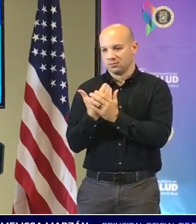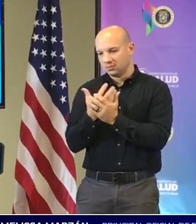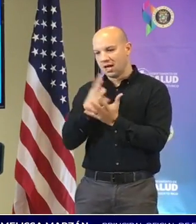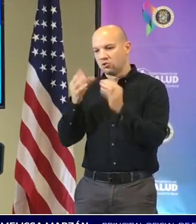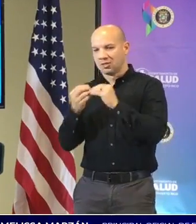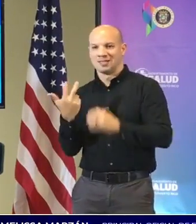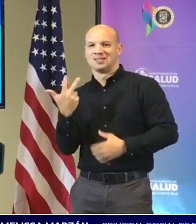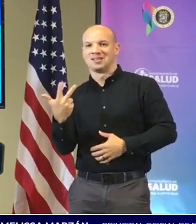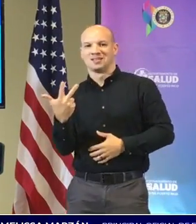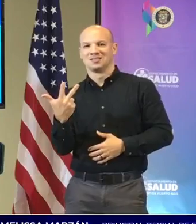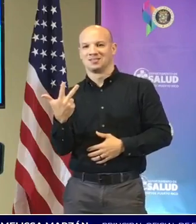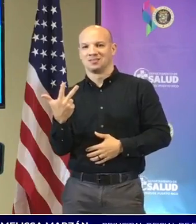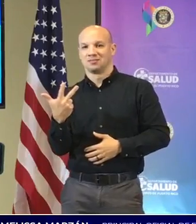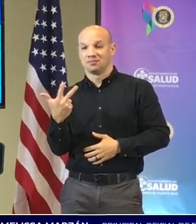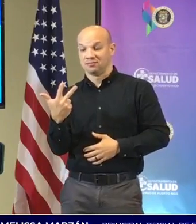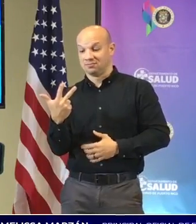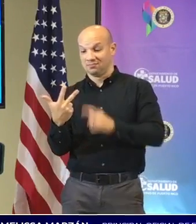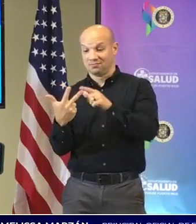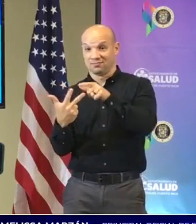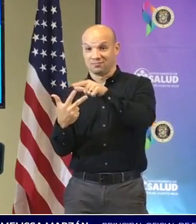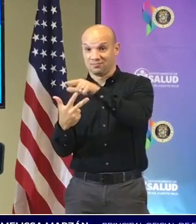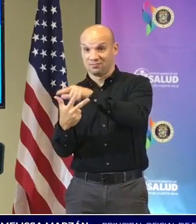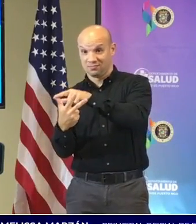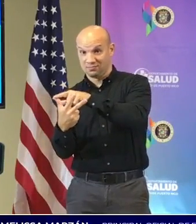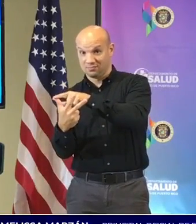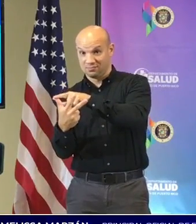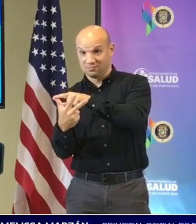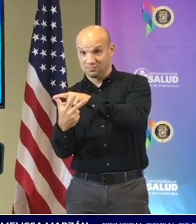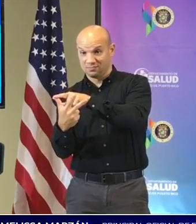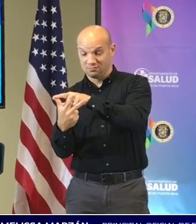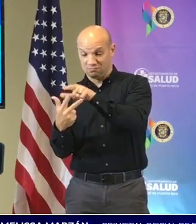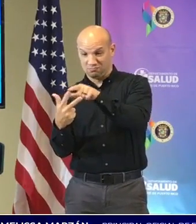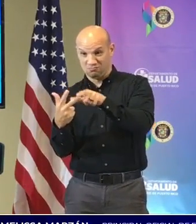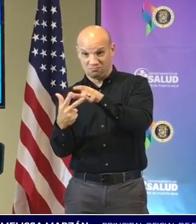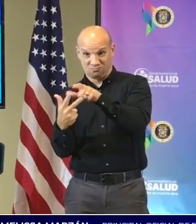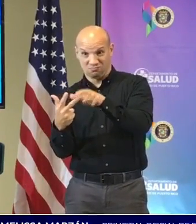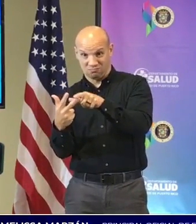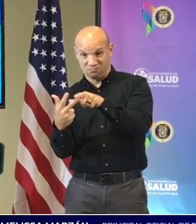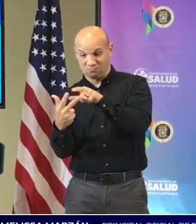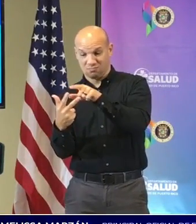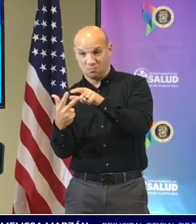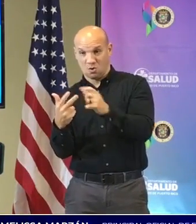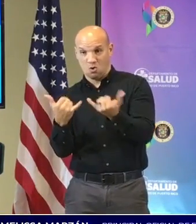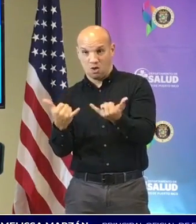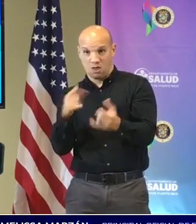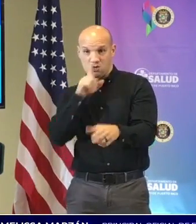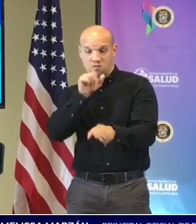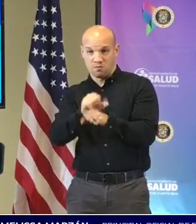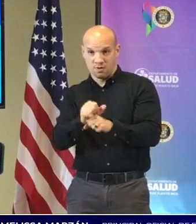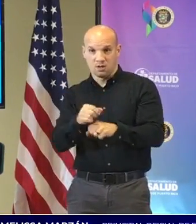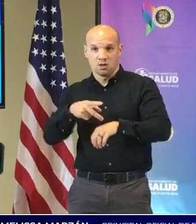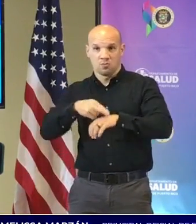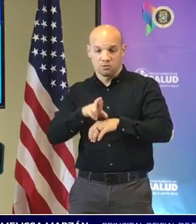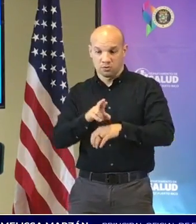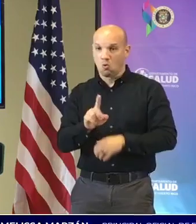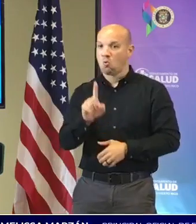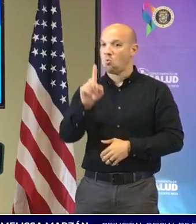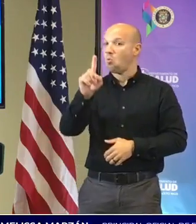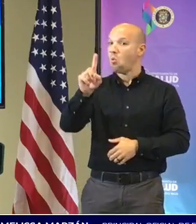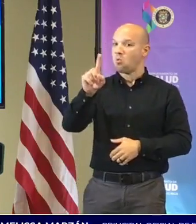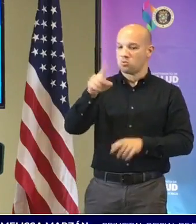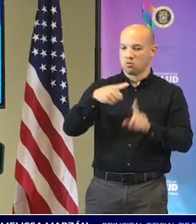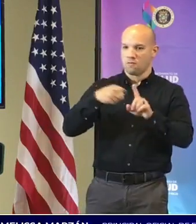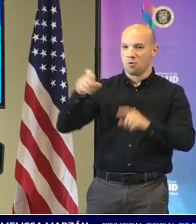nuevas casos confirmados de Omicron en Puerto Rico uno es de la región de Fajardo